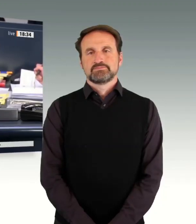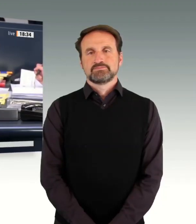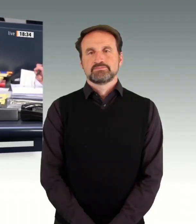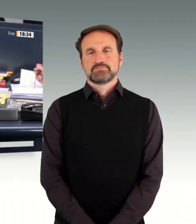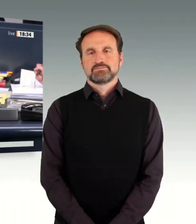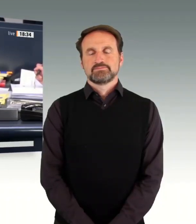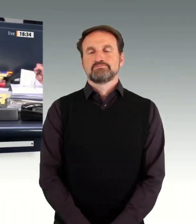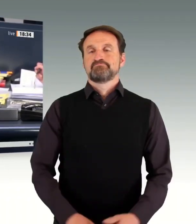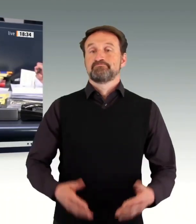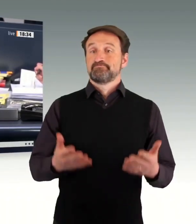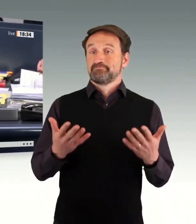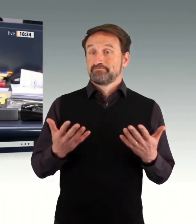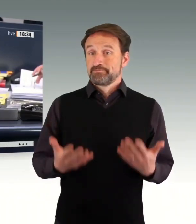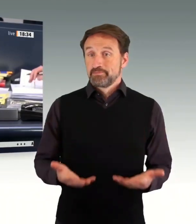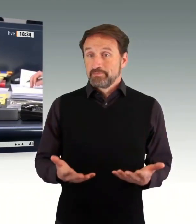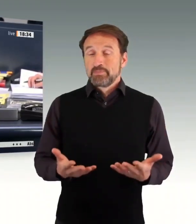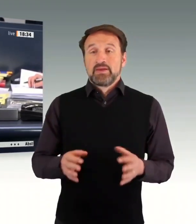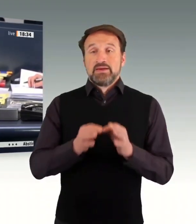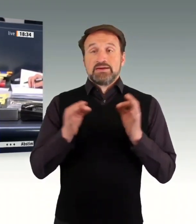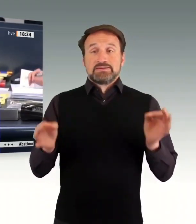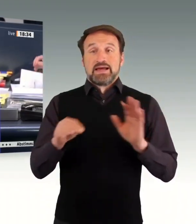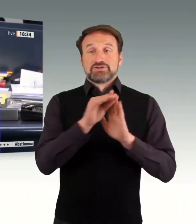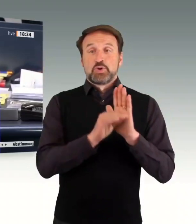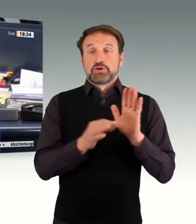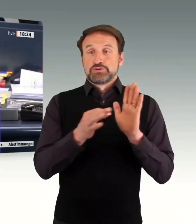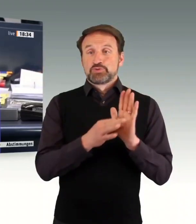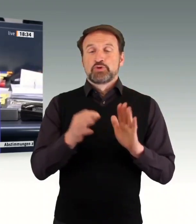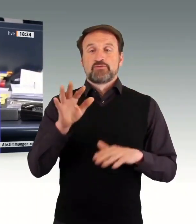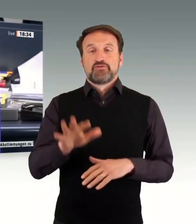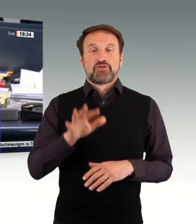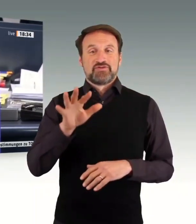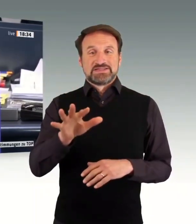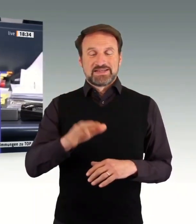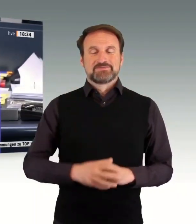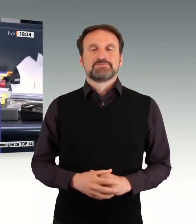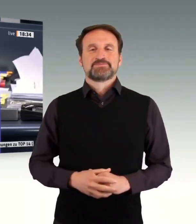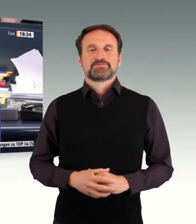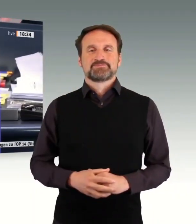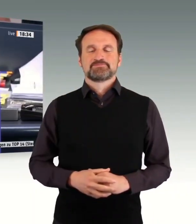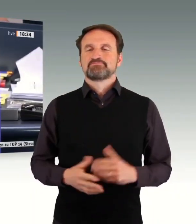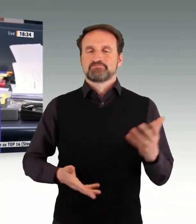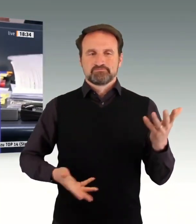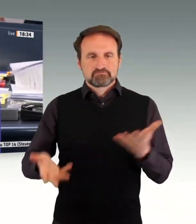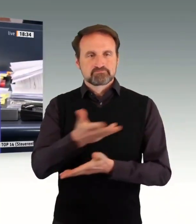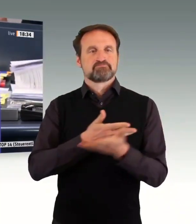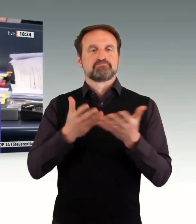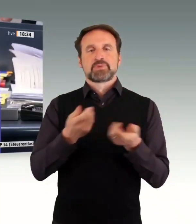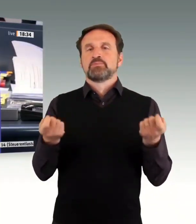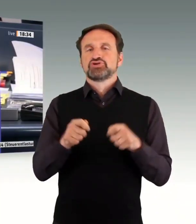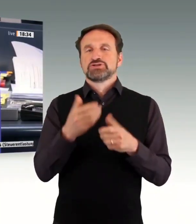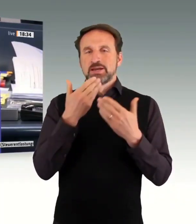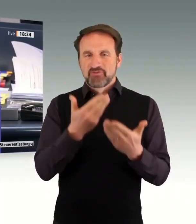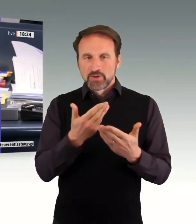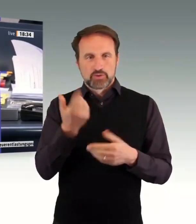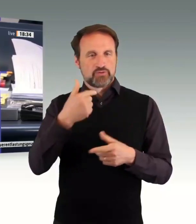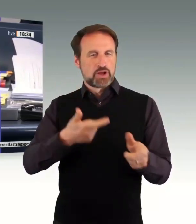Ich rufe auf den Tagesordnungspunkt 15, Beratung der Beschlussempfehlung des Ausschusses für Arbeit und